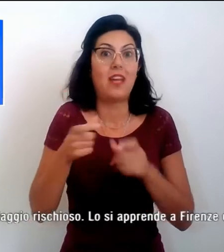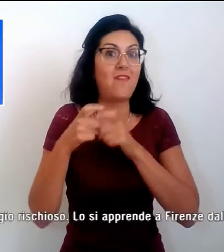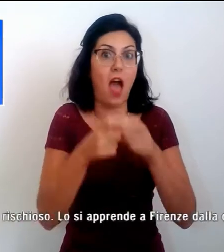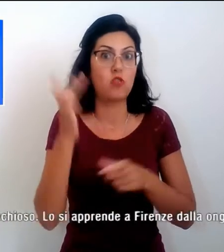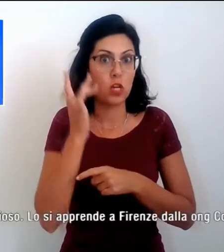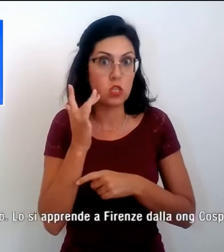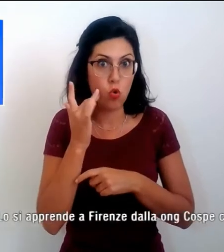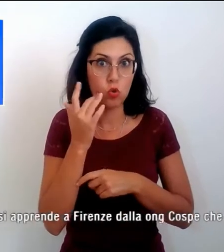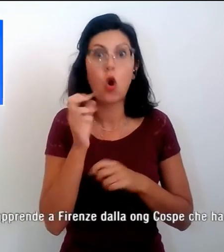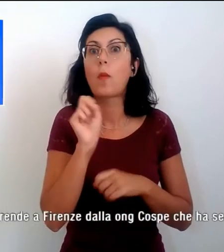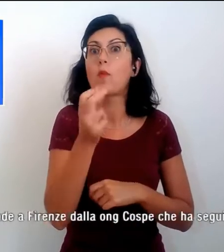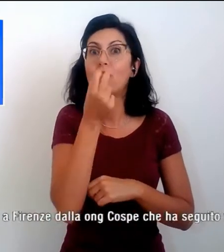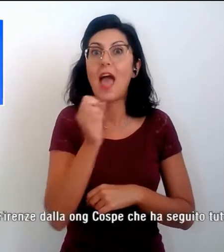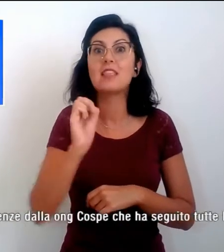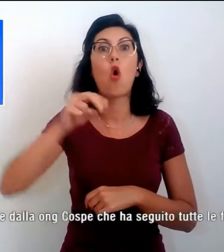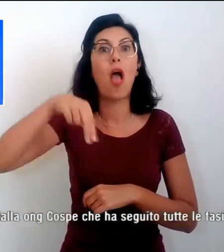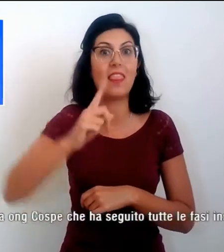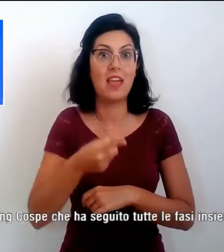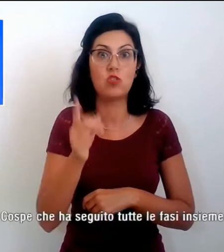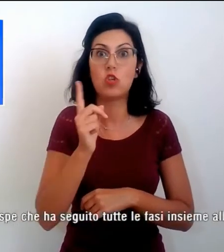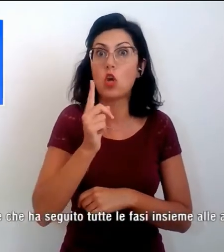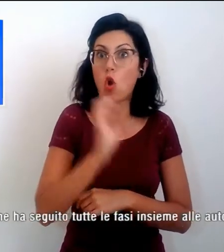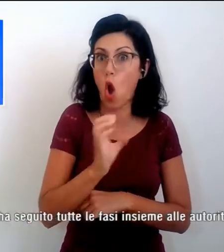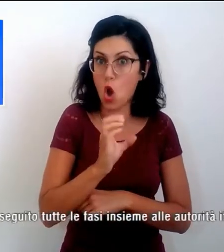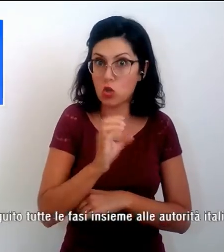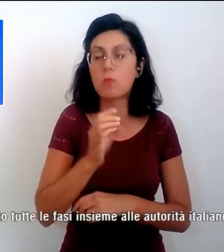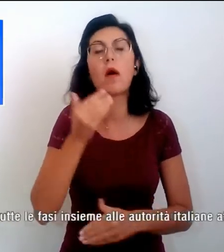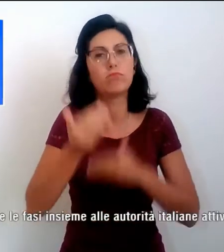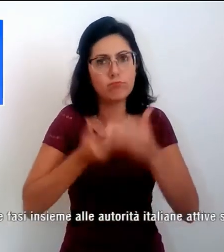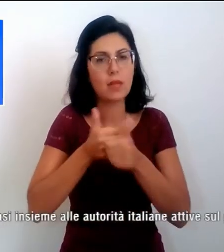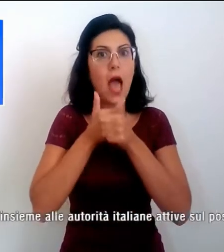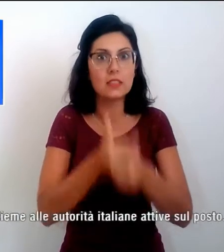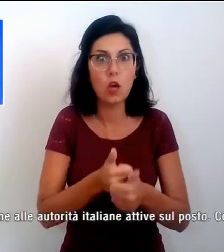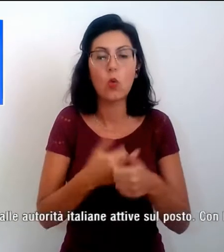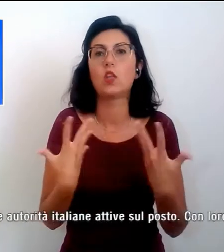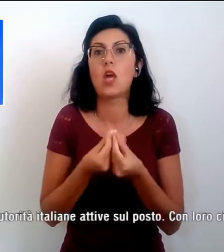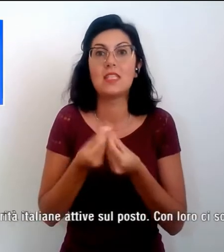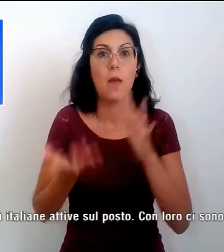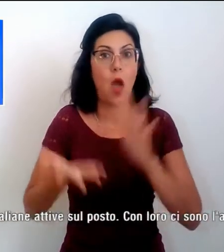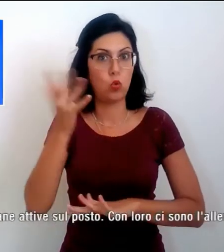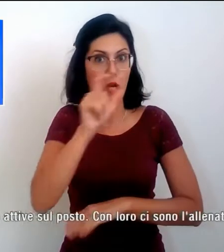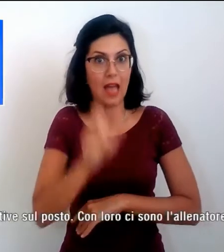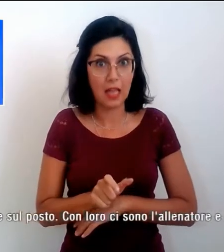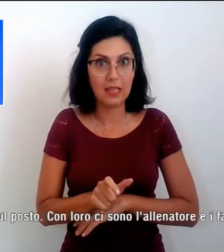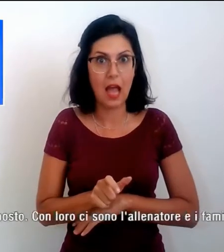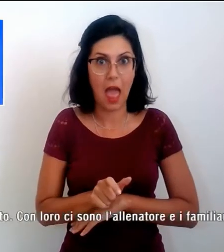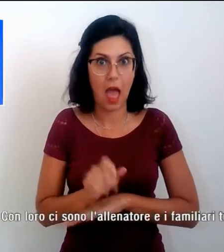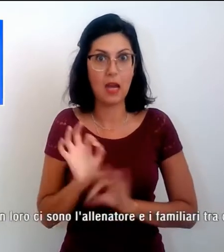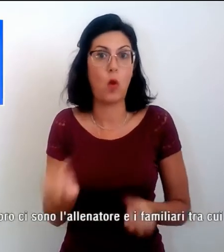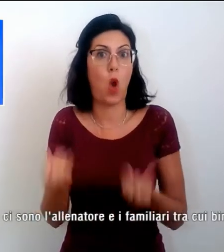dall'ONG Cospe che ha seguito tutte le fasi insieme alle autorità italiane attive sul posto.